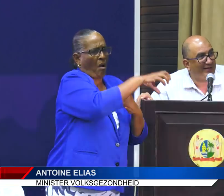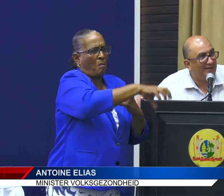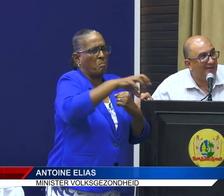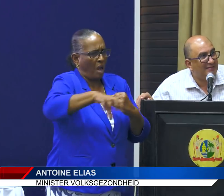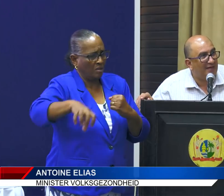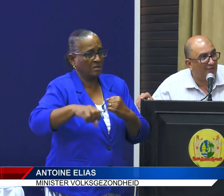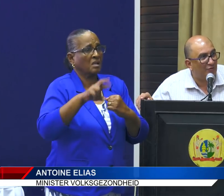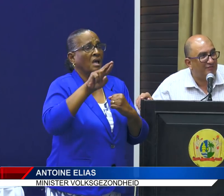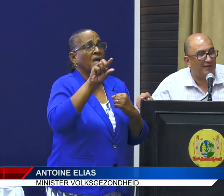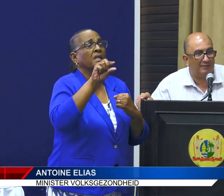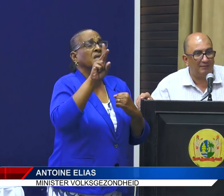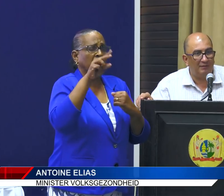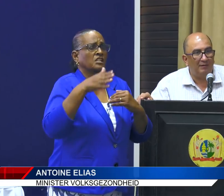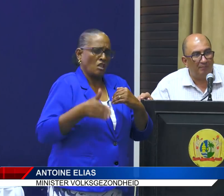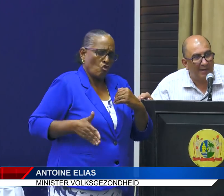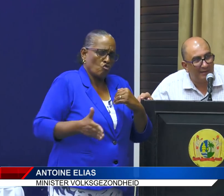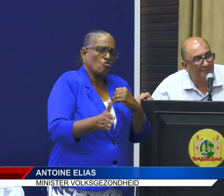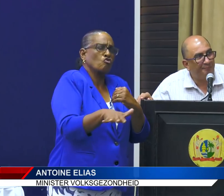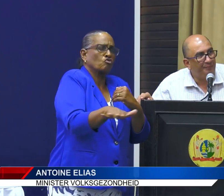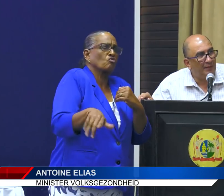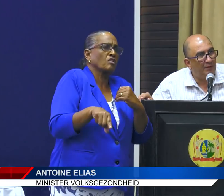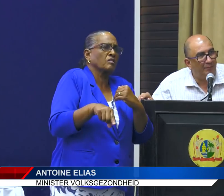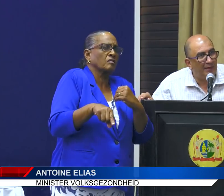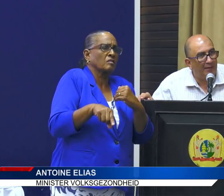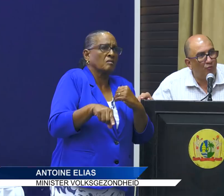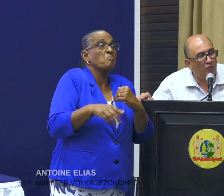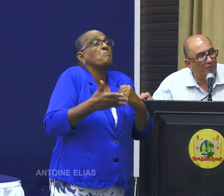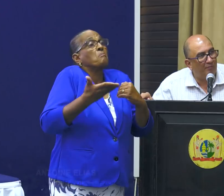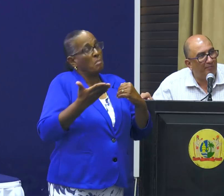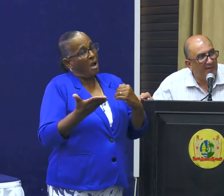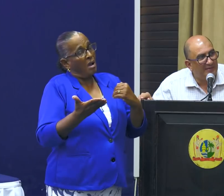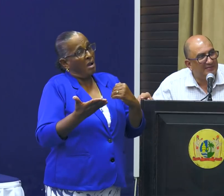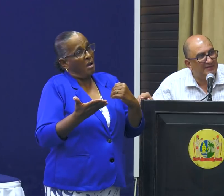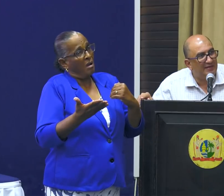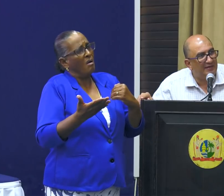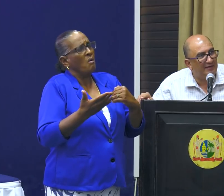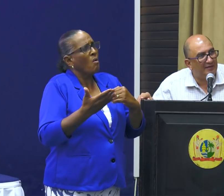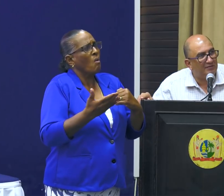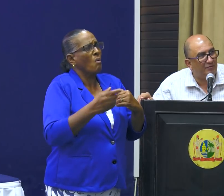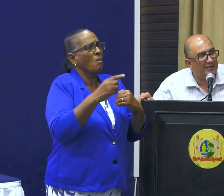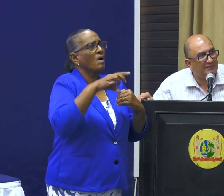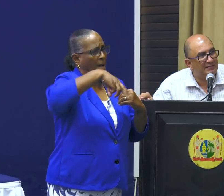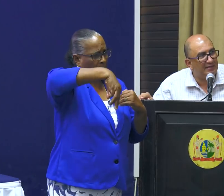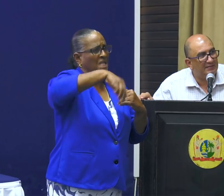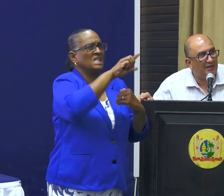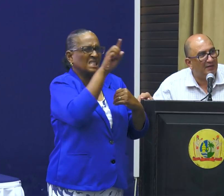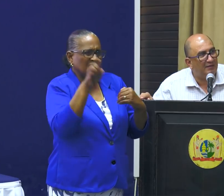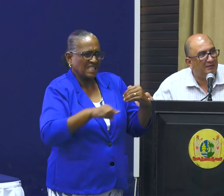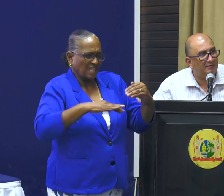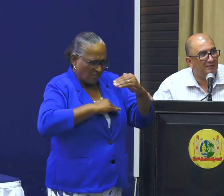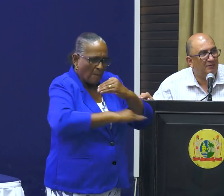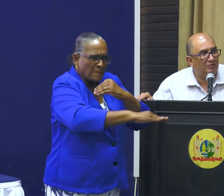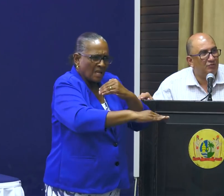en RGD is aan de kustvlakte maar we gaan ook medische zending desgewenst